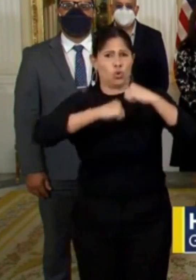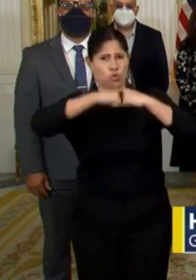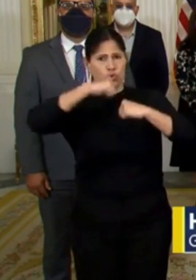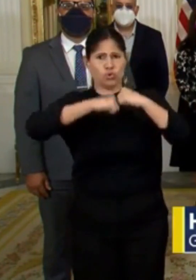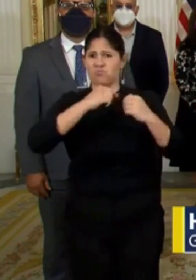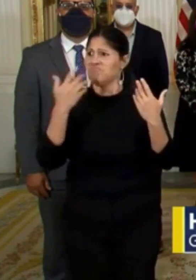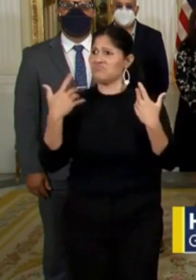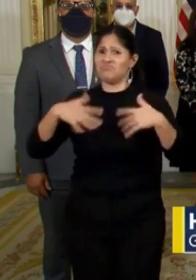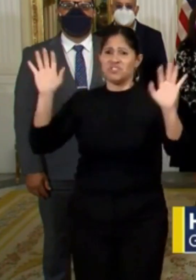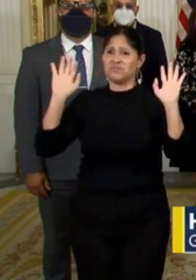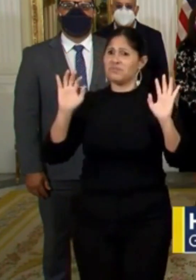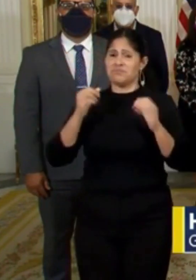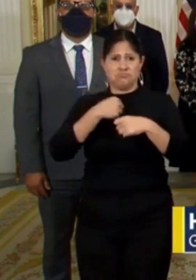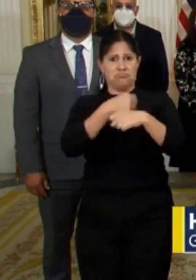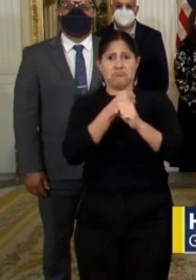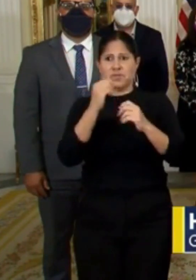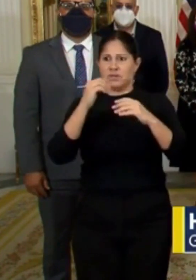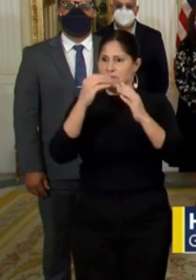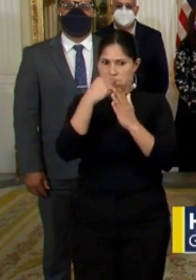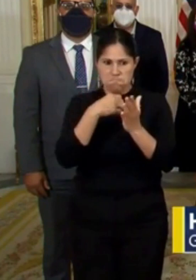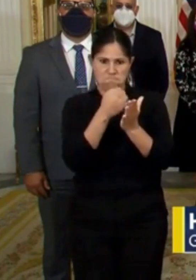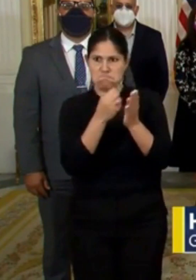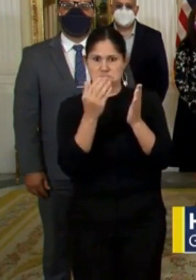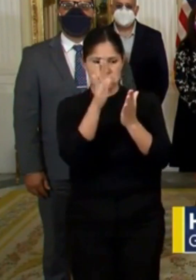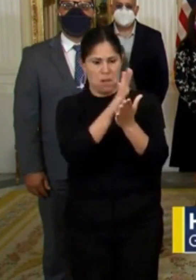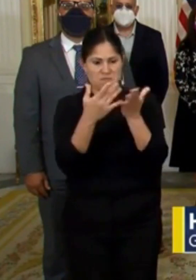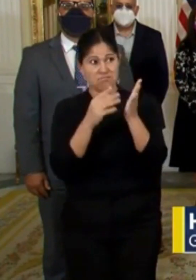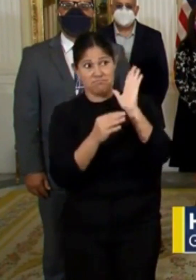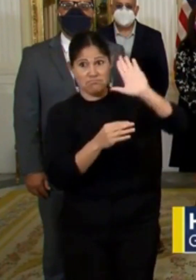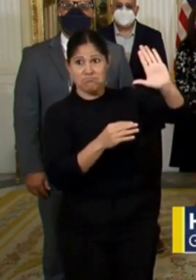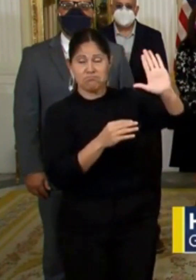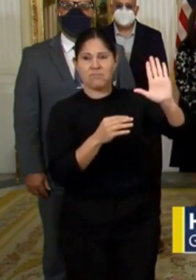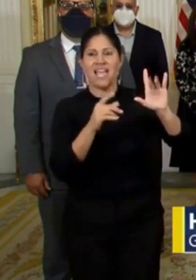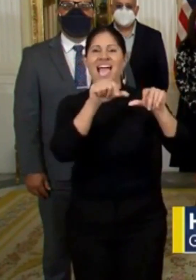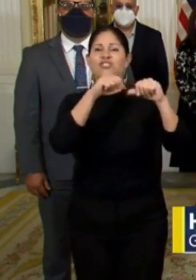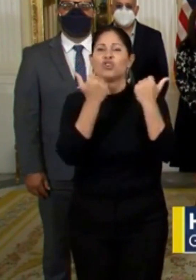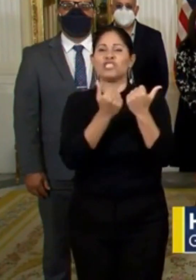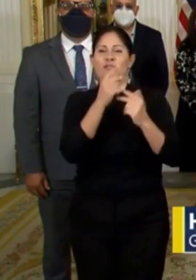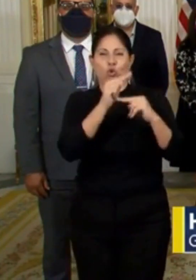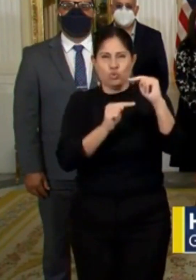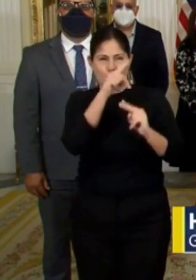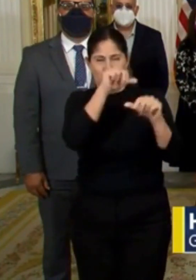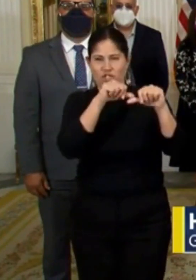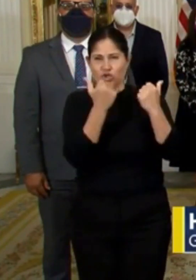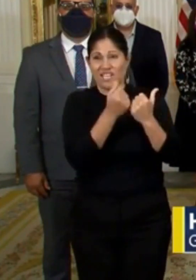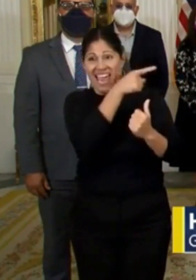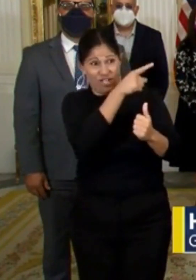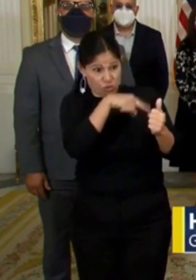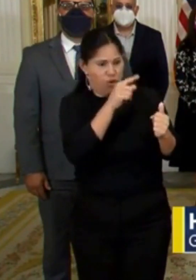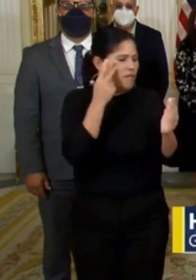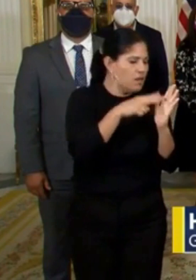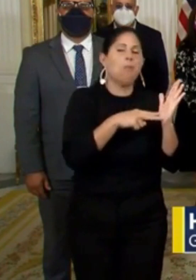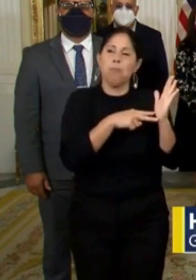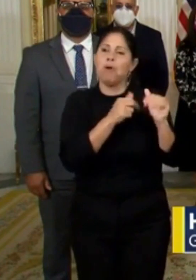recibido un protocolo preparado por la Asociación de Constructores que debe servir de guía para el manejo de la seguridad